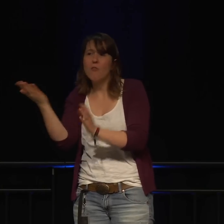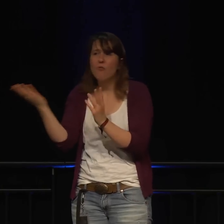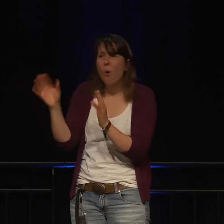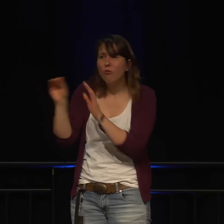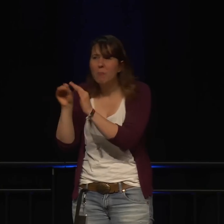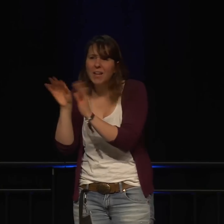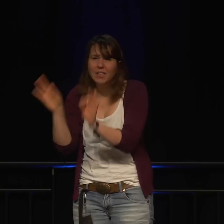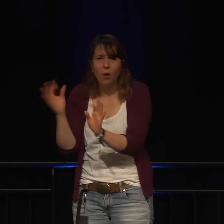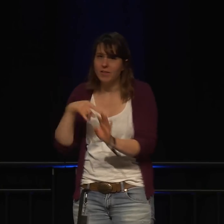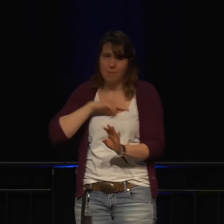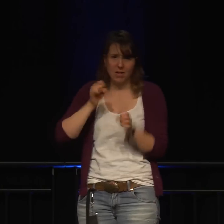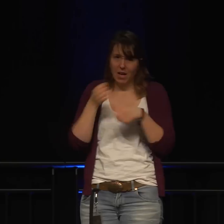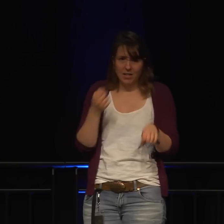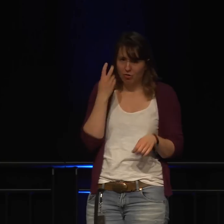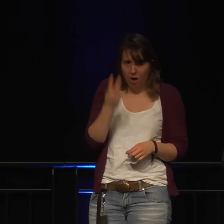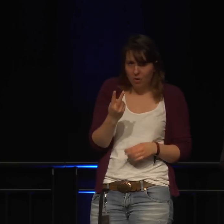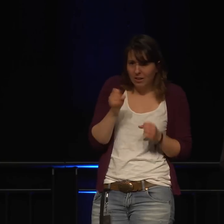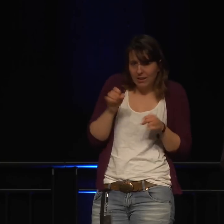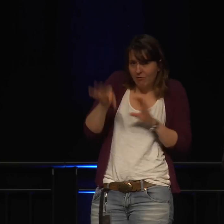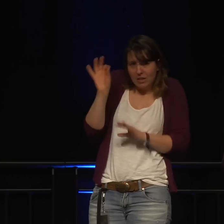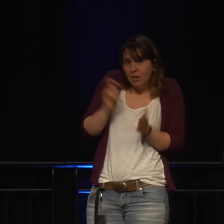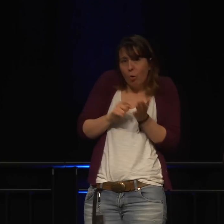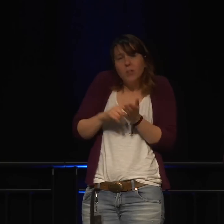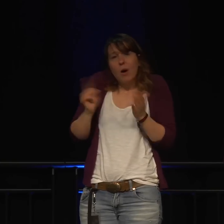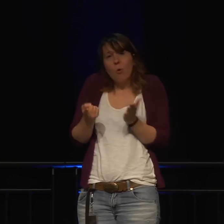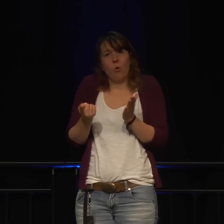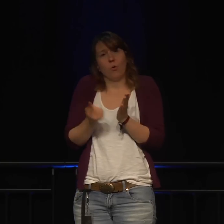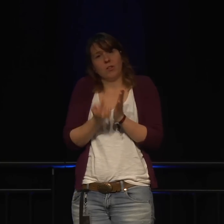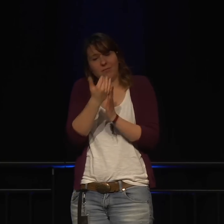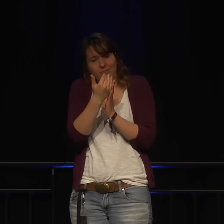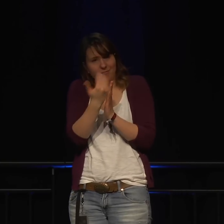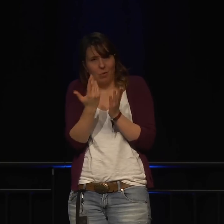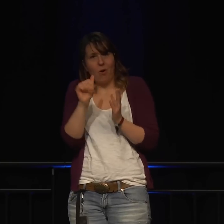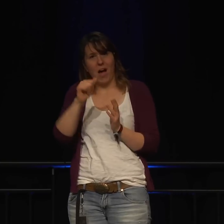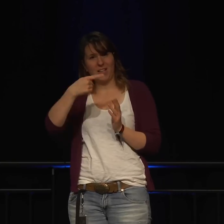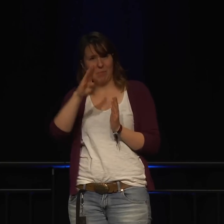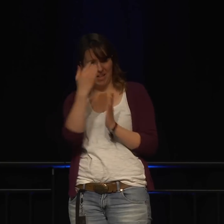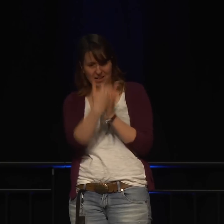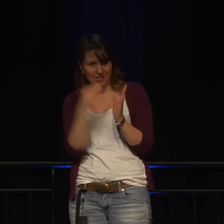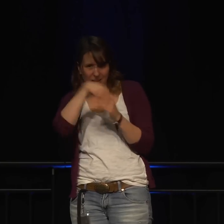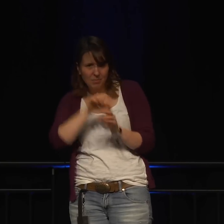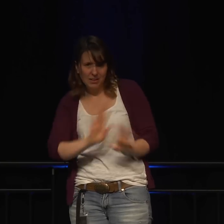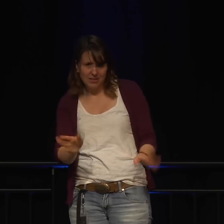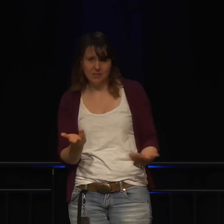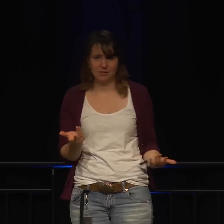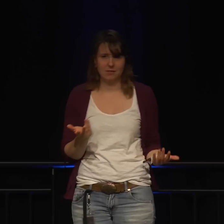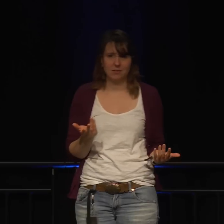und für wie lange es gespeichert werden. Und ich habe danach gesucht in den Terms und Conditions, aber ich habe es nirgendwo finden können.